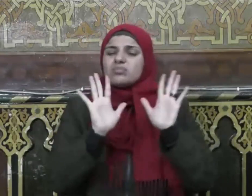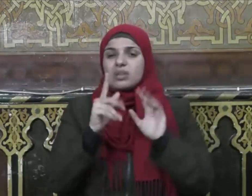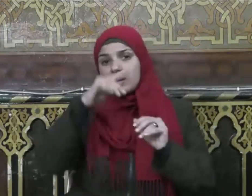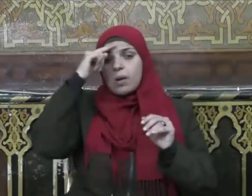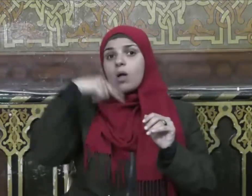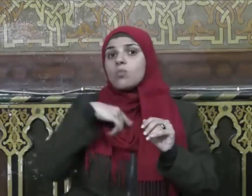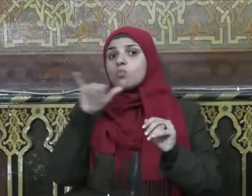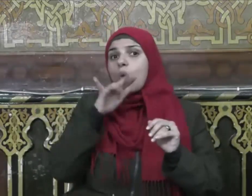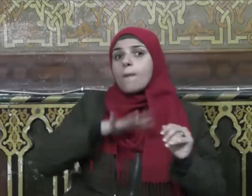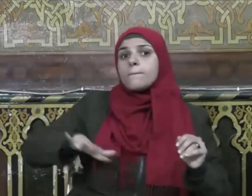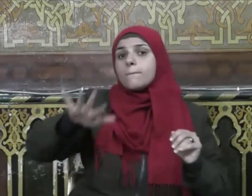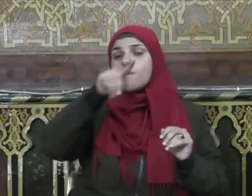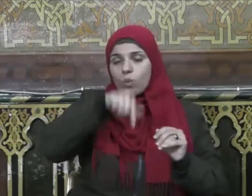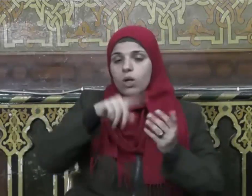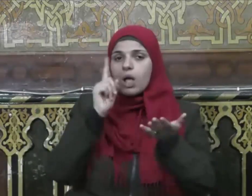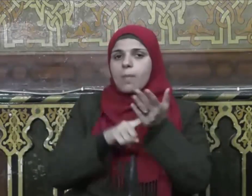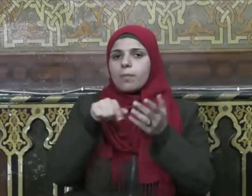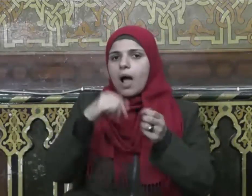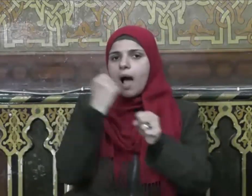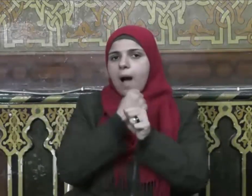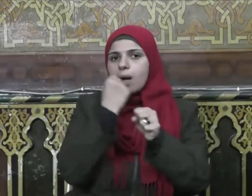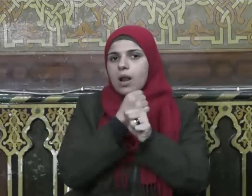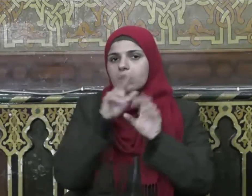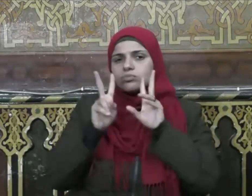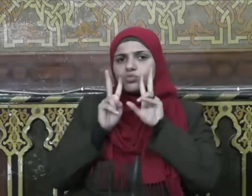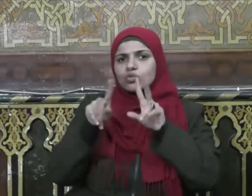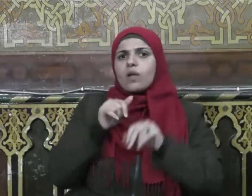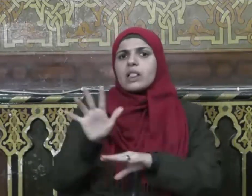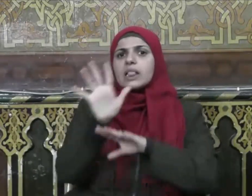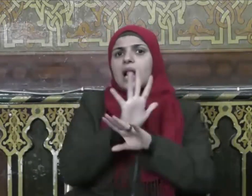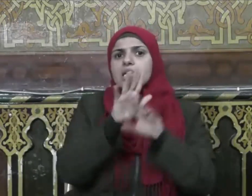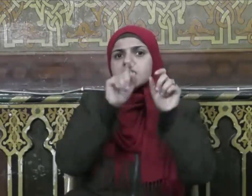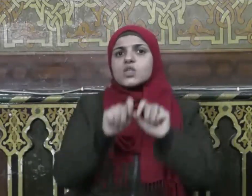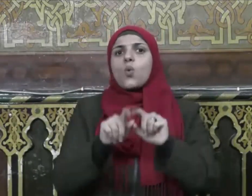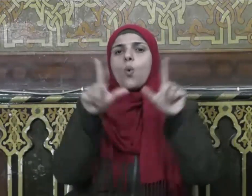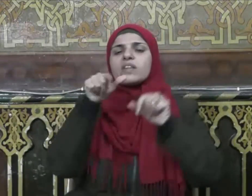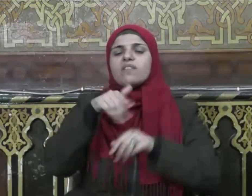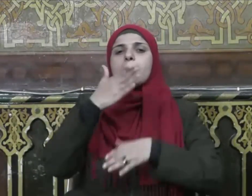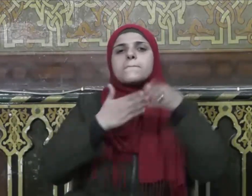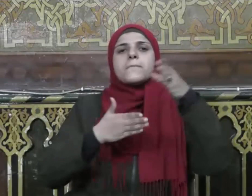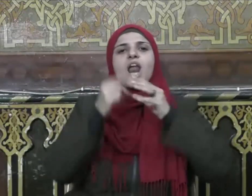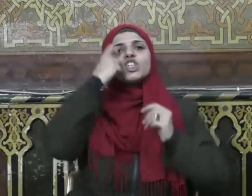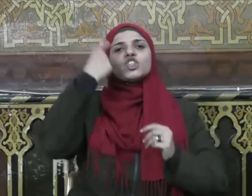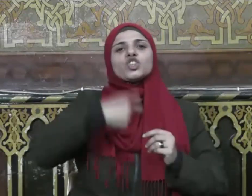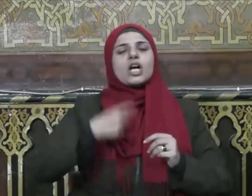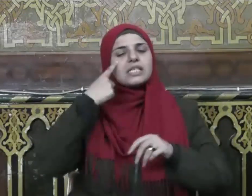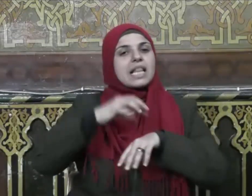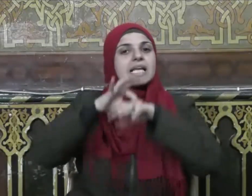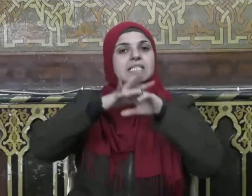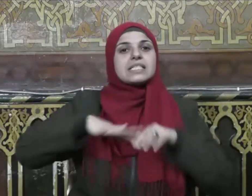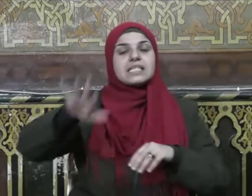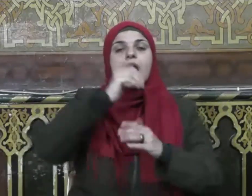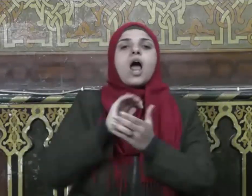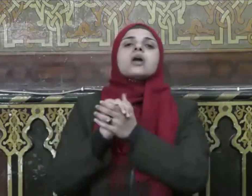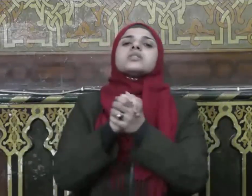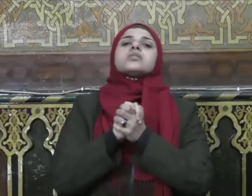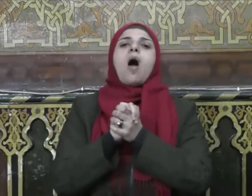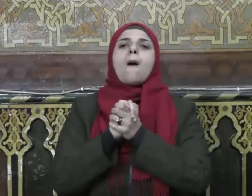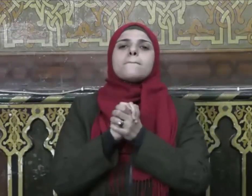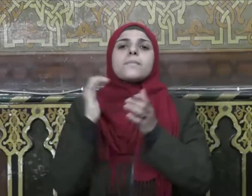من أهم الأمور التي لها أثرها البالغ في بناء شخصية الإنسان الصحبة فإن